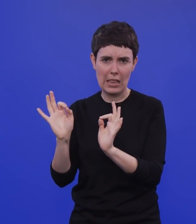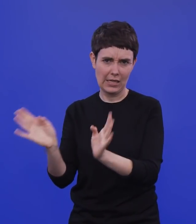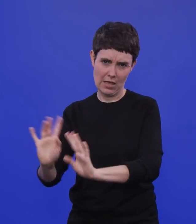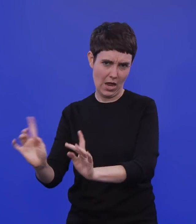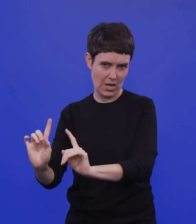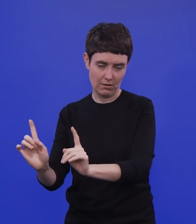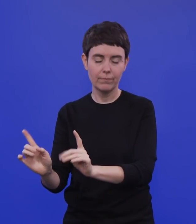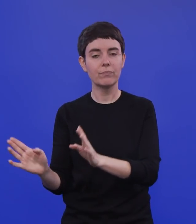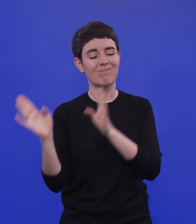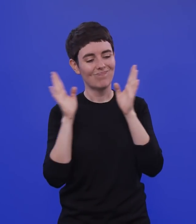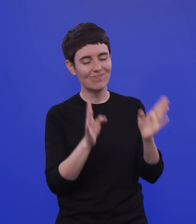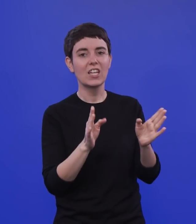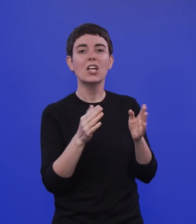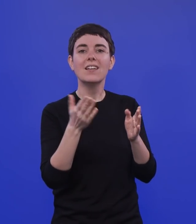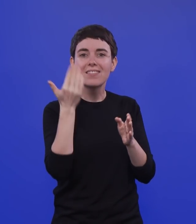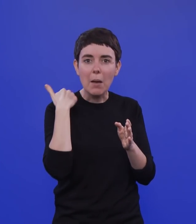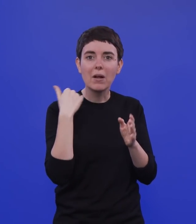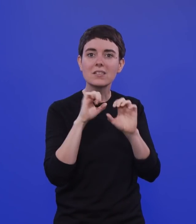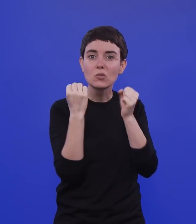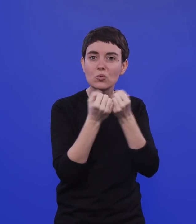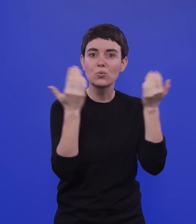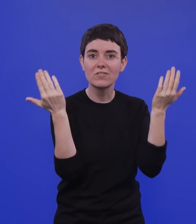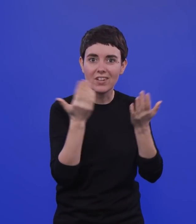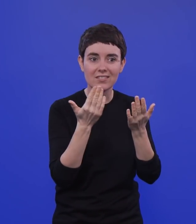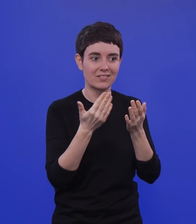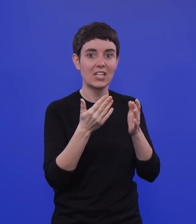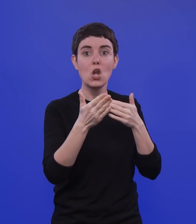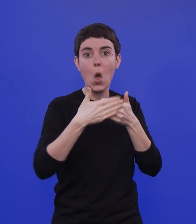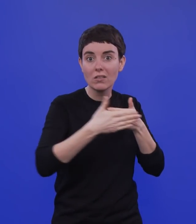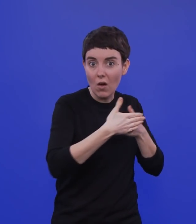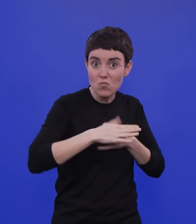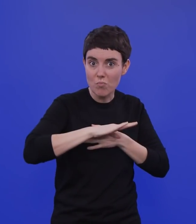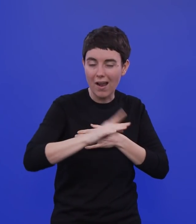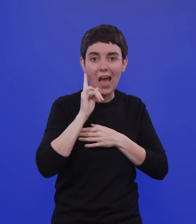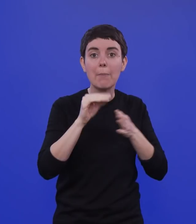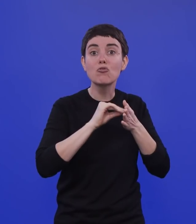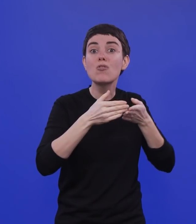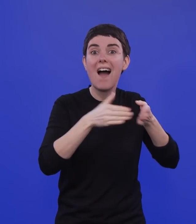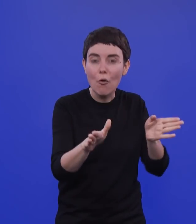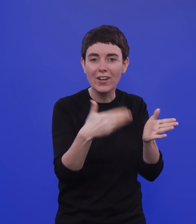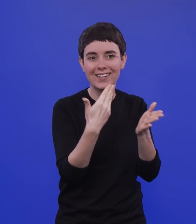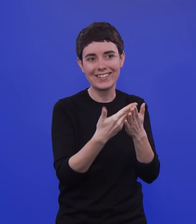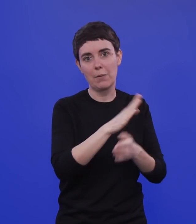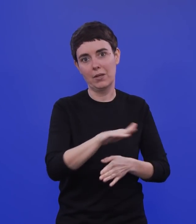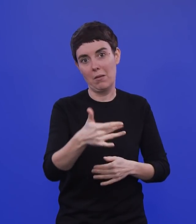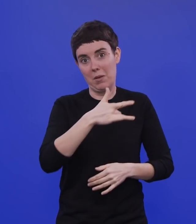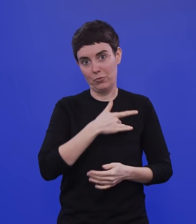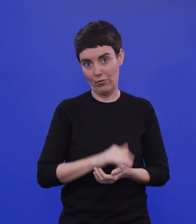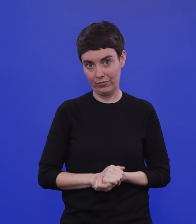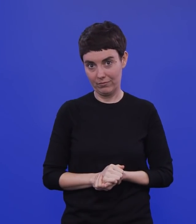damals war das in Schulen, in den Kinderjahrgängen überbetont wegen der offenen Schulen. Und das sehen wir auch in den statistischen Daten, die in England